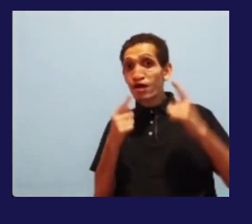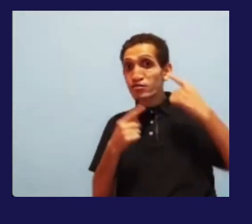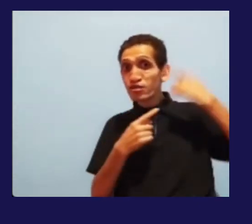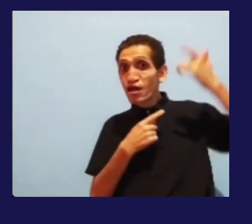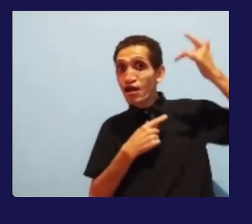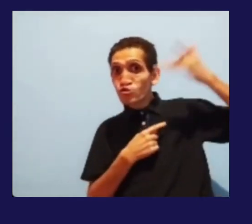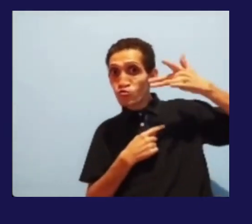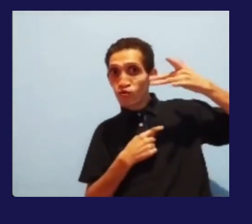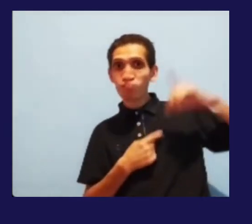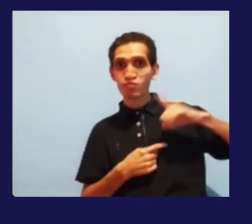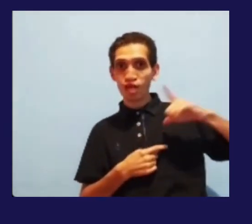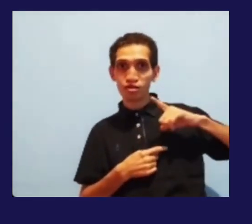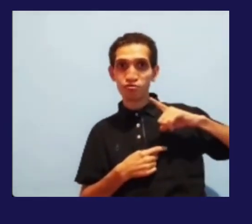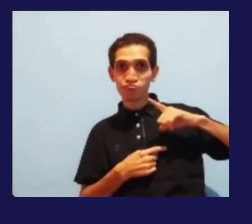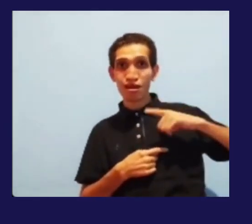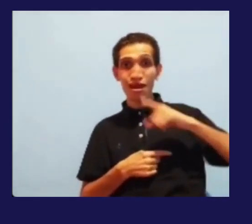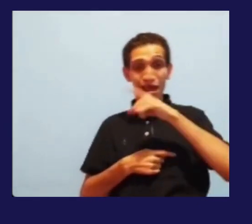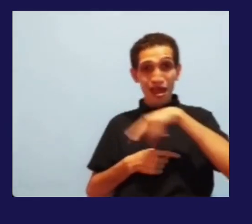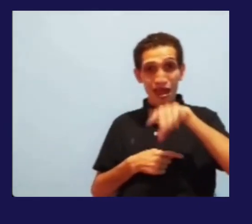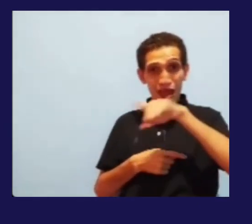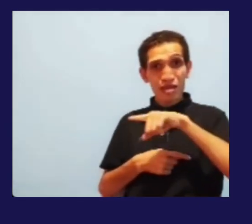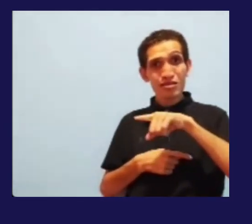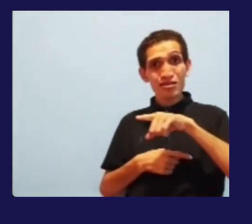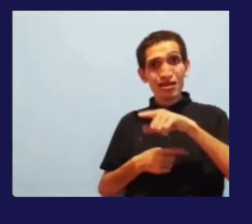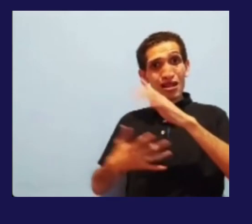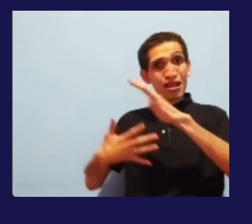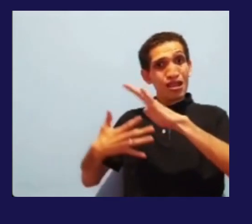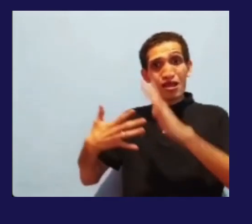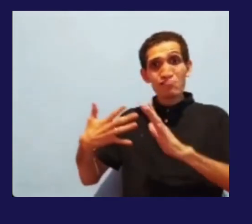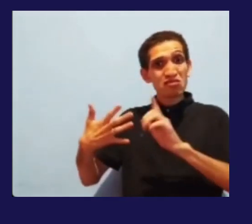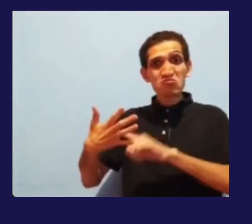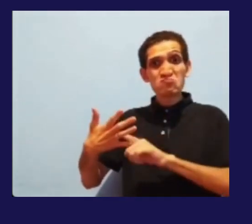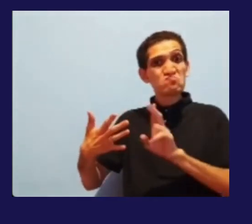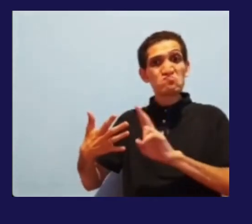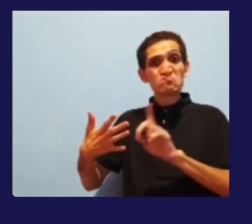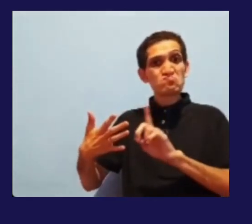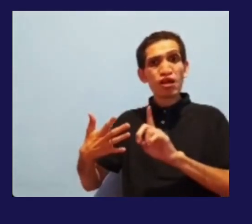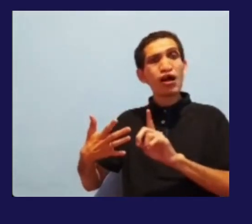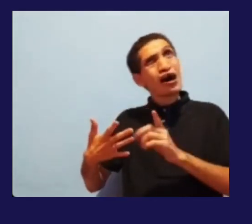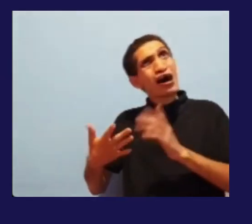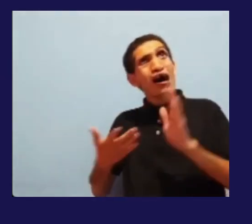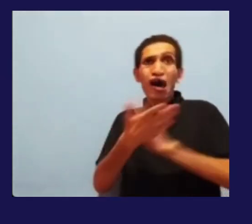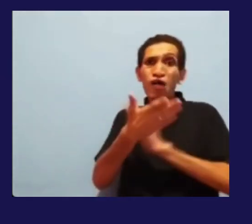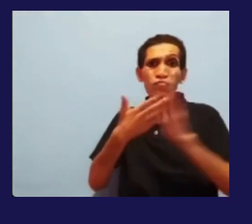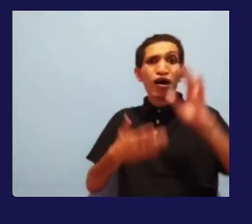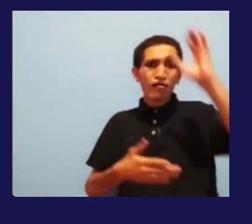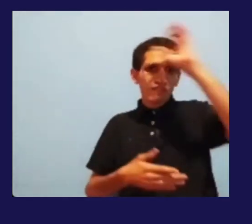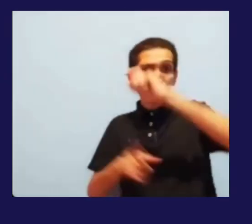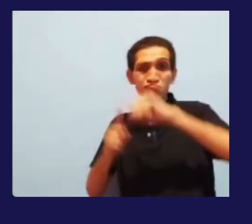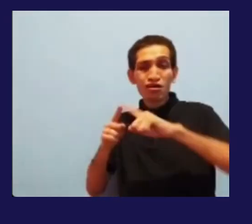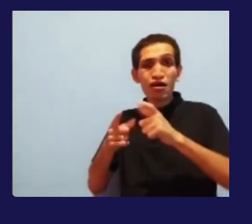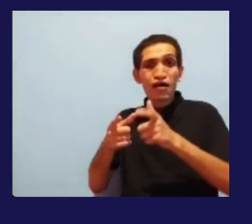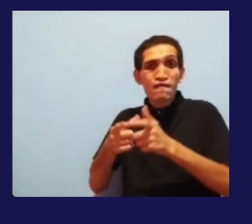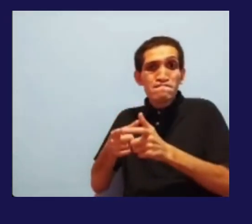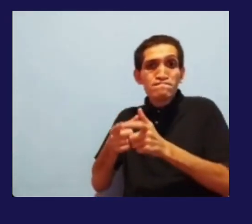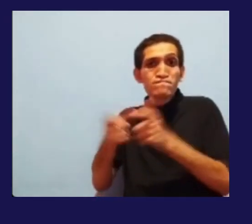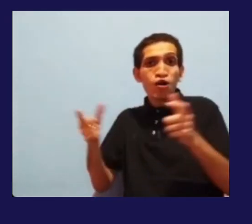Geralmente, essas pessoas, elas não sabem a libras. Pode aprender, mas geralmente, como ela escuta, ela pode o quê?